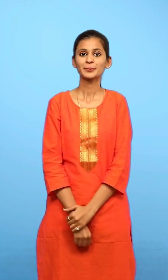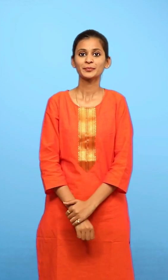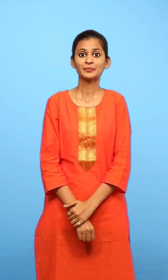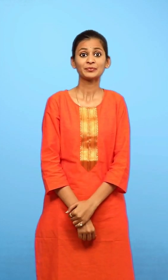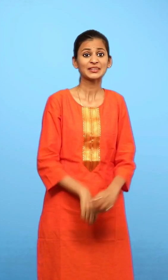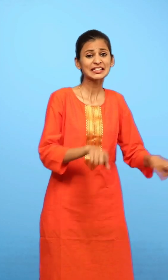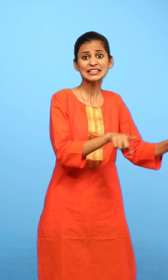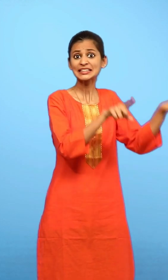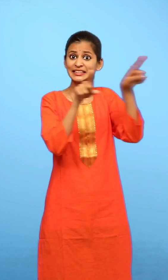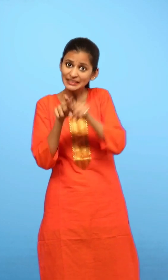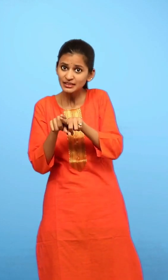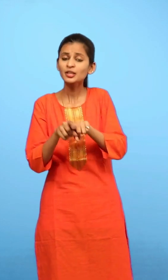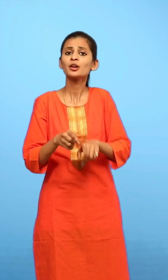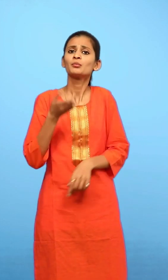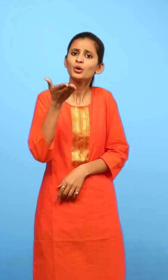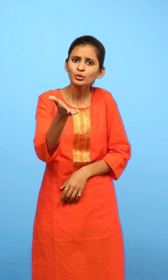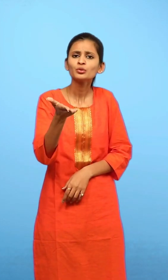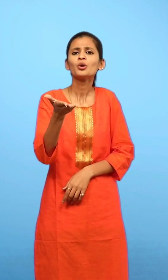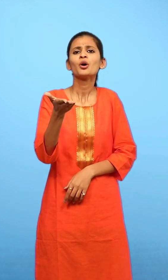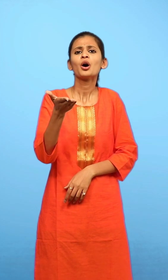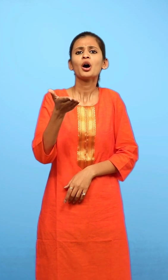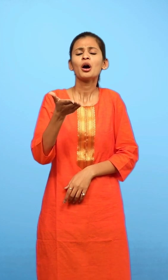तुम किस काम के लिए तुरंत जाग जाओगी